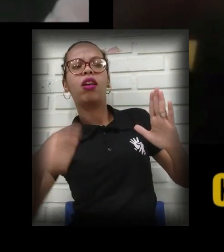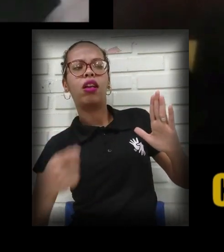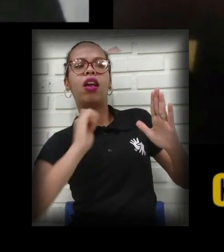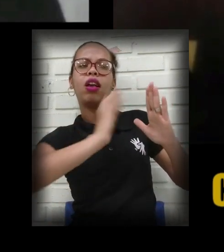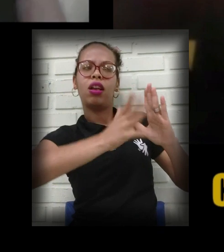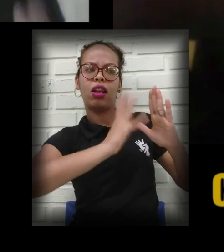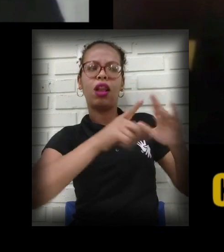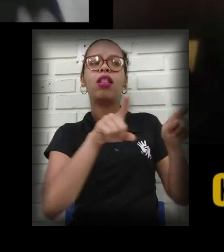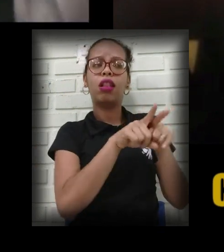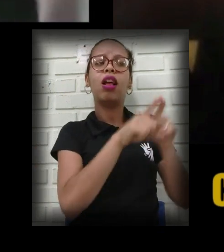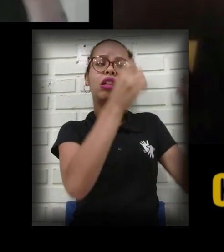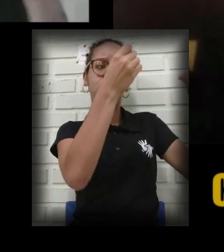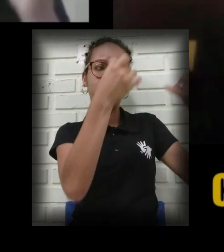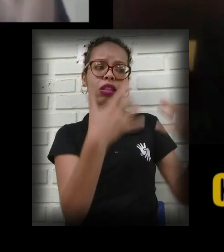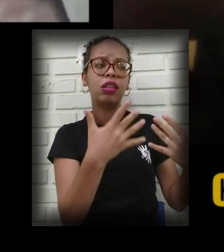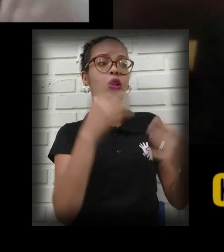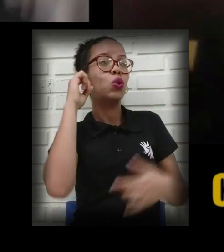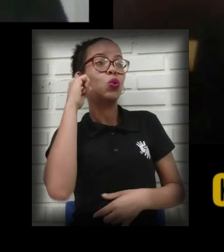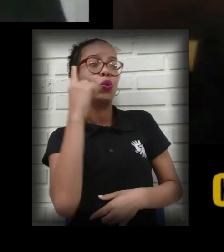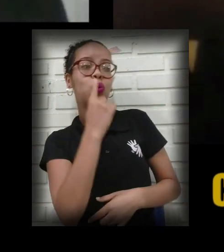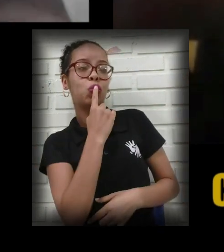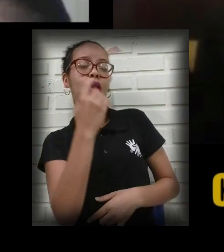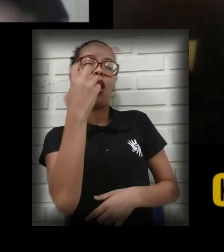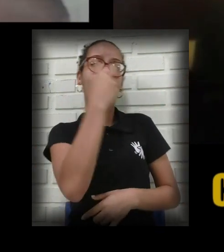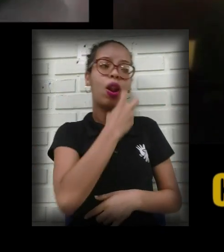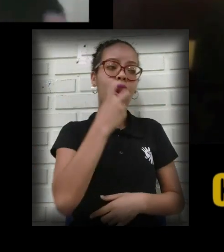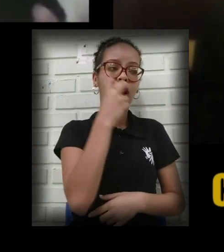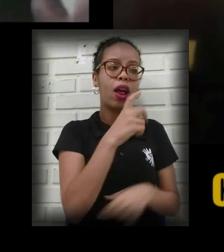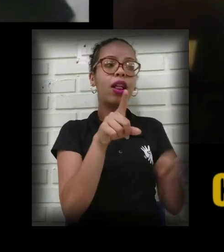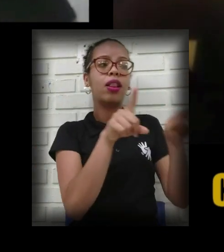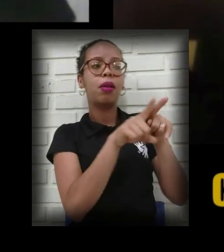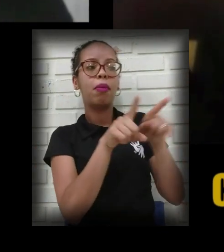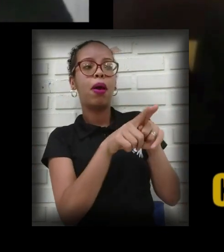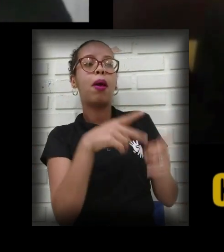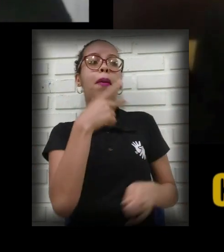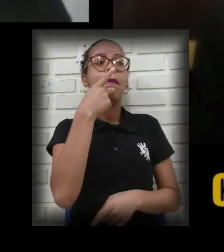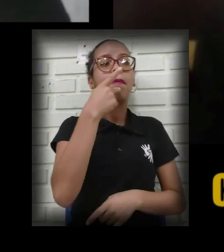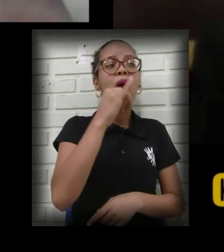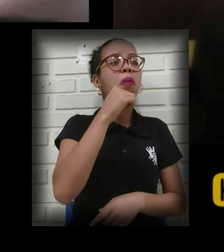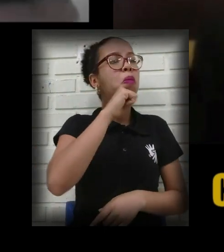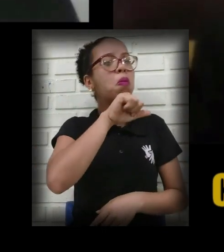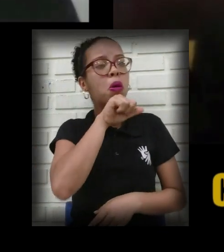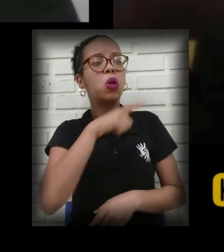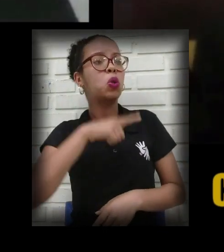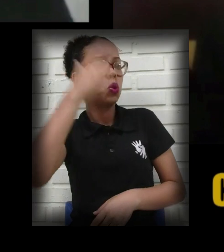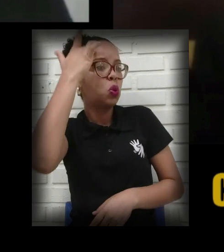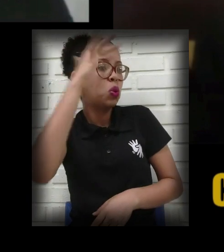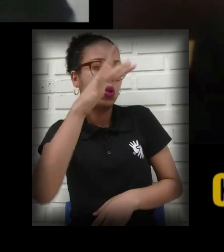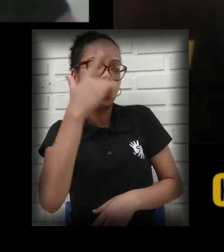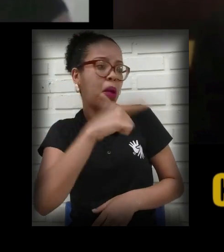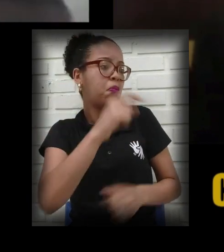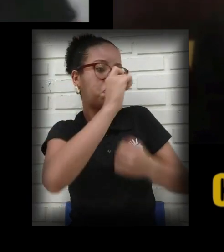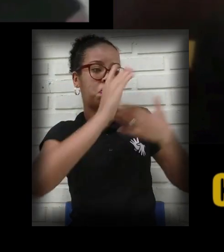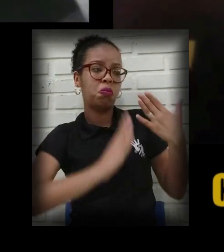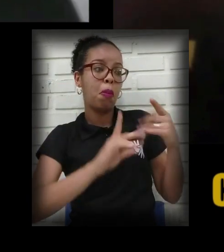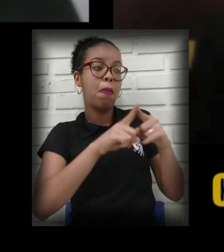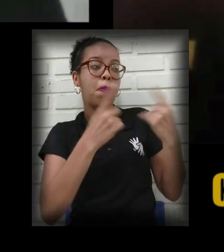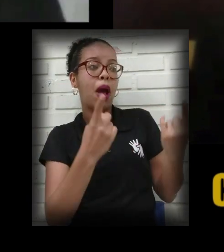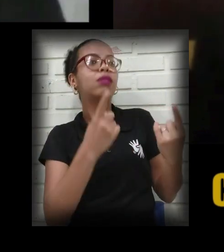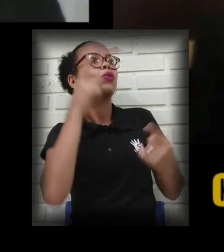para surdos oralizados que os pais não sabem libras e nem o próprio surdo sabe, mas eles conseguem se comunicar de